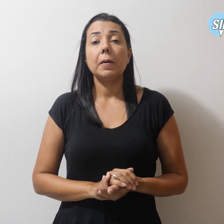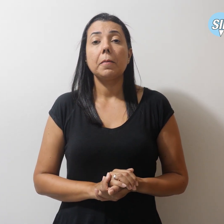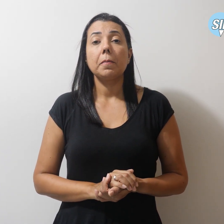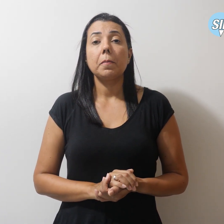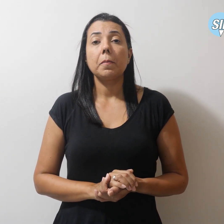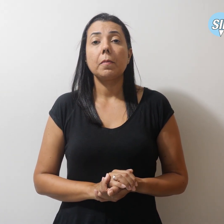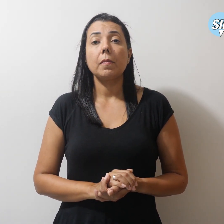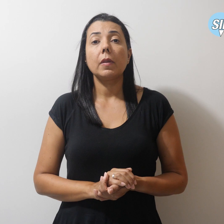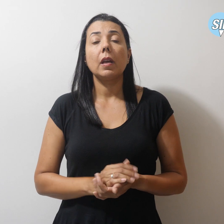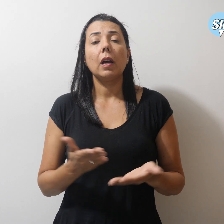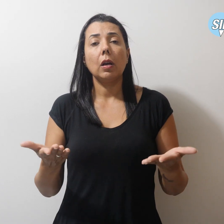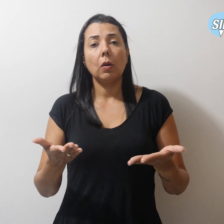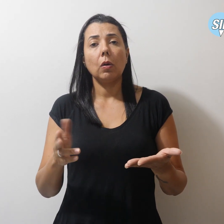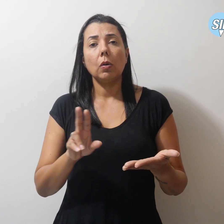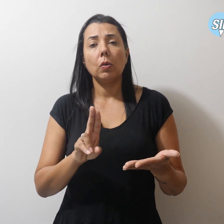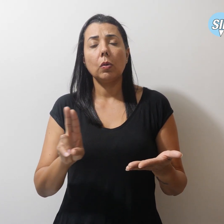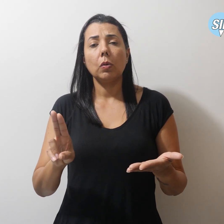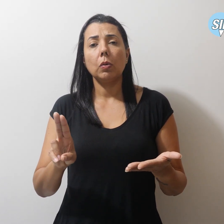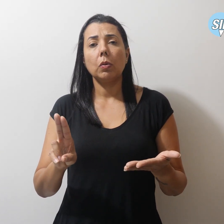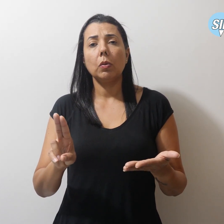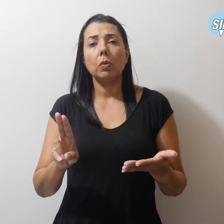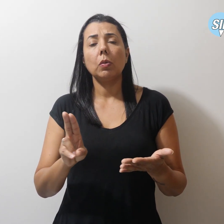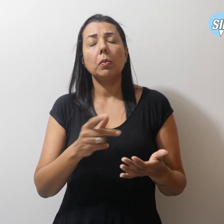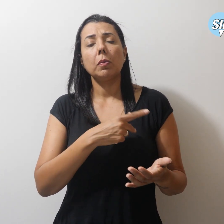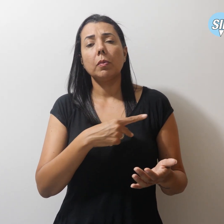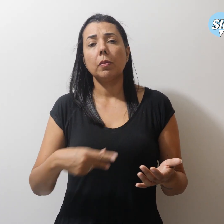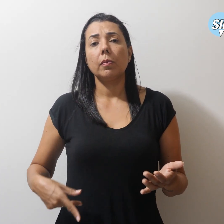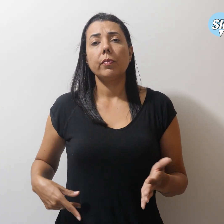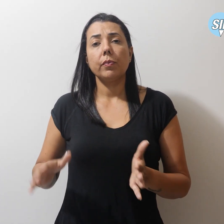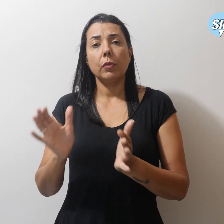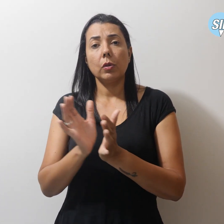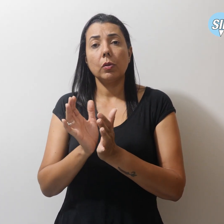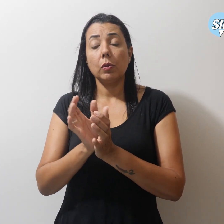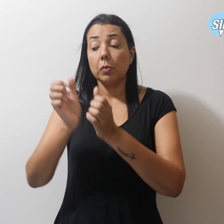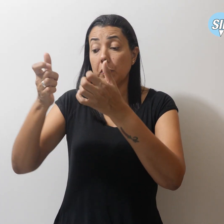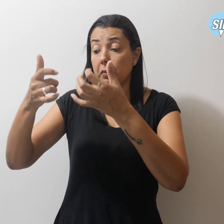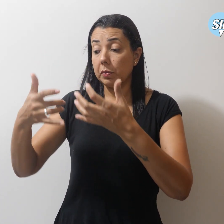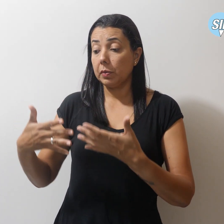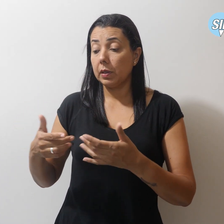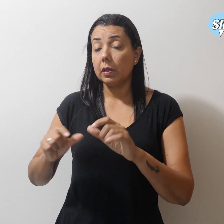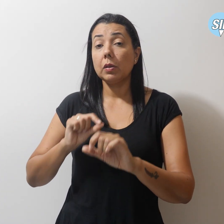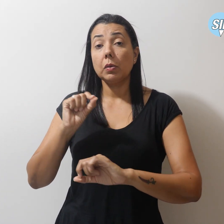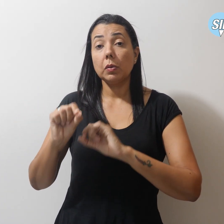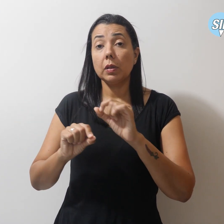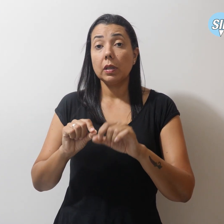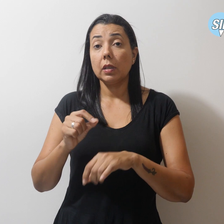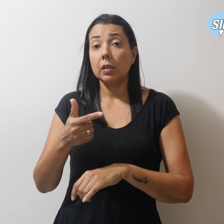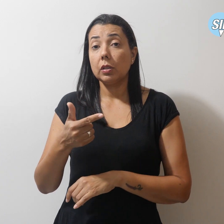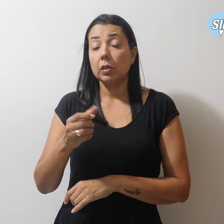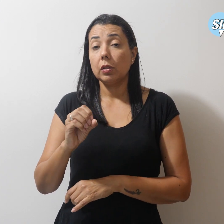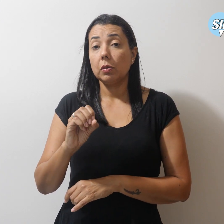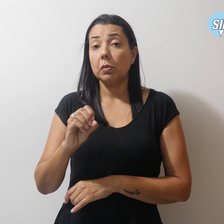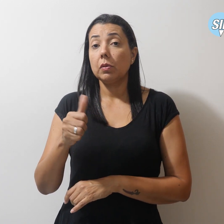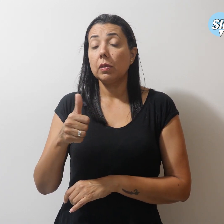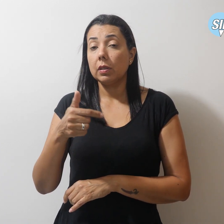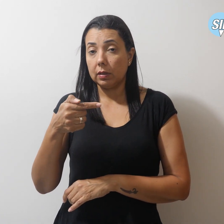recém-nomeada presidenta da comissão, explica que, a partir de 2017, no